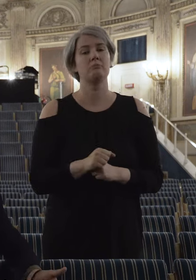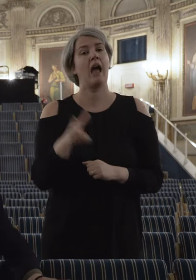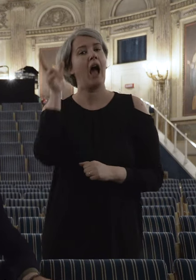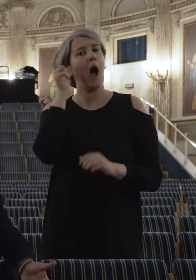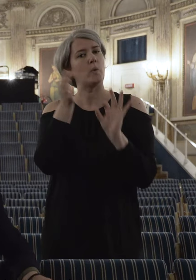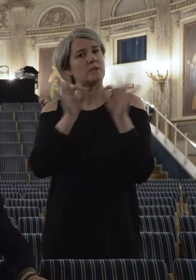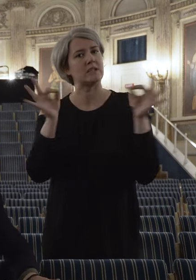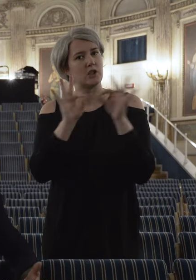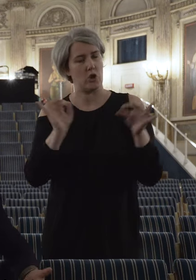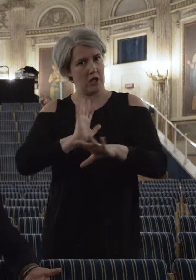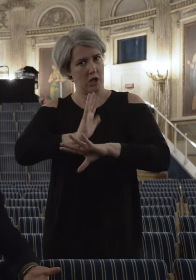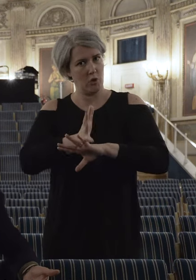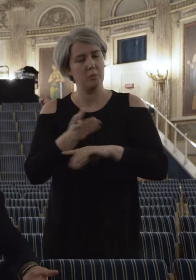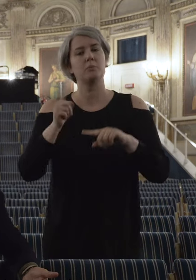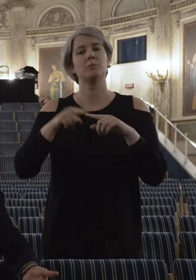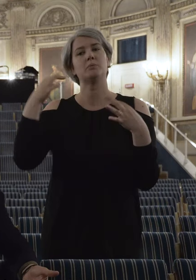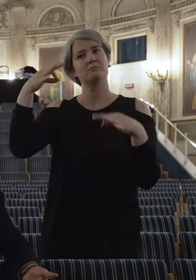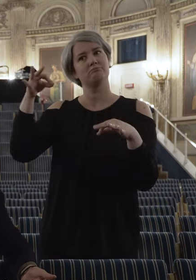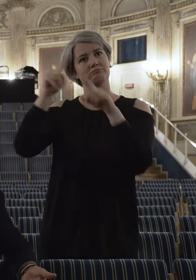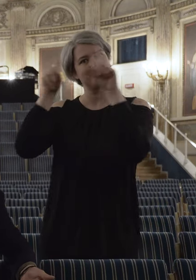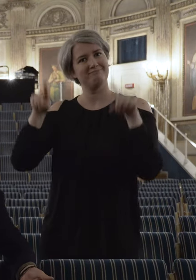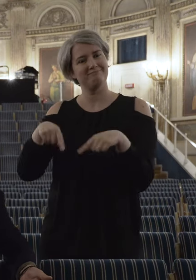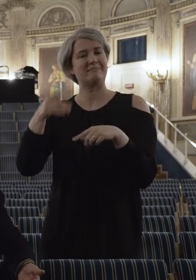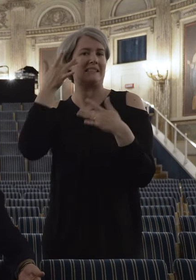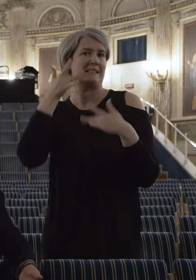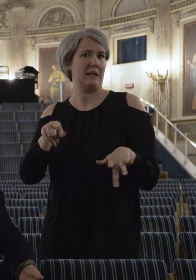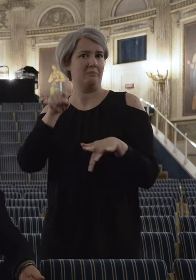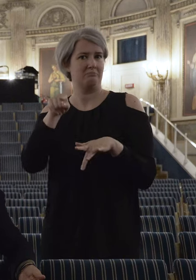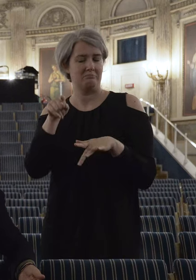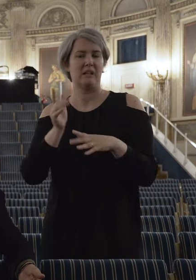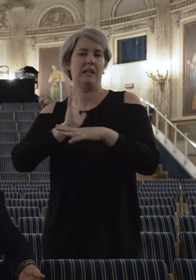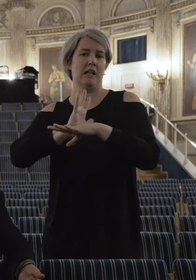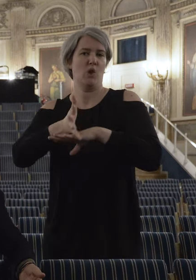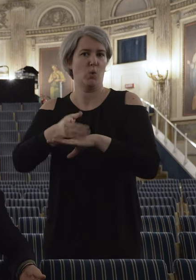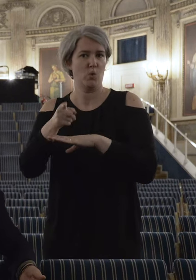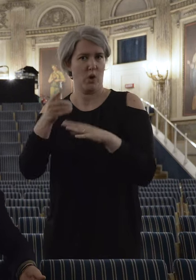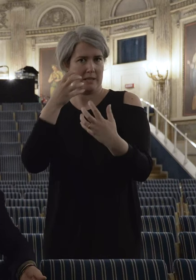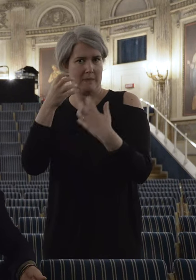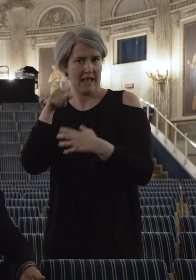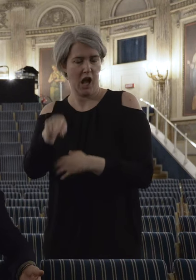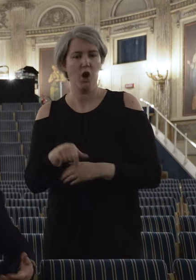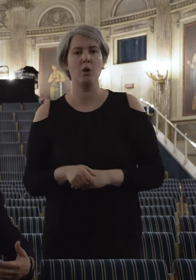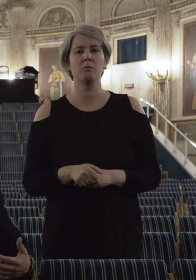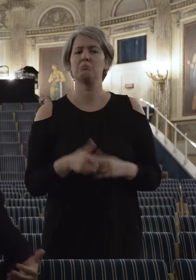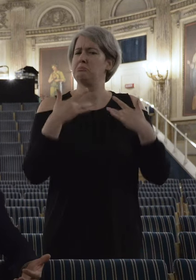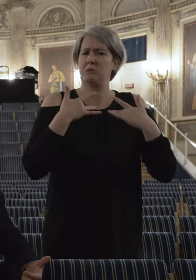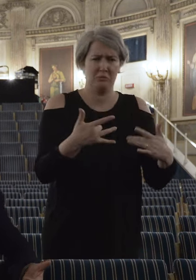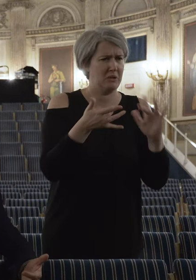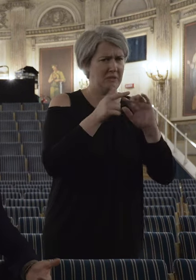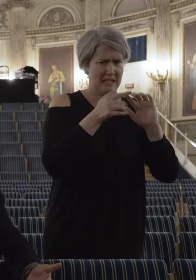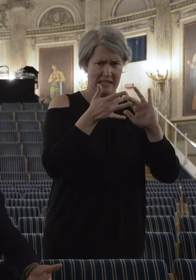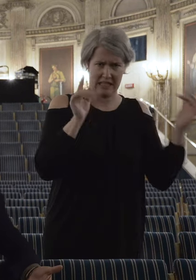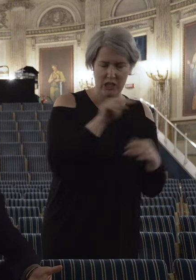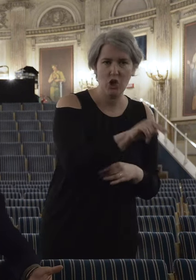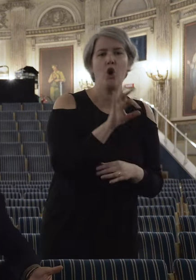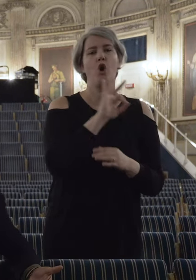schede semplificate di presentazioni degli spettacoli, disponibili anche sul nostro sito internet o sulla app del